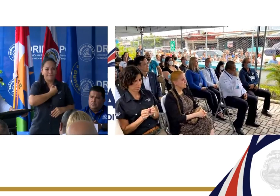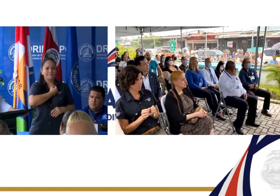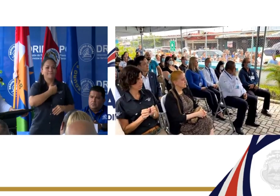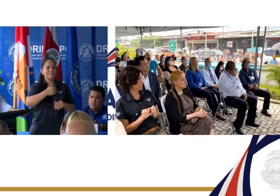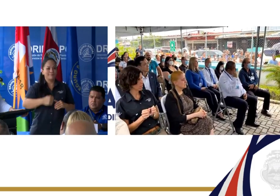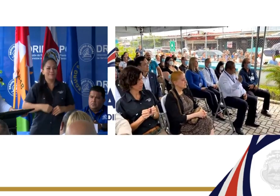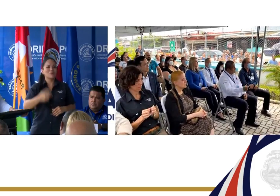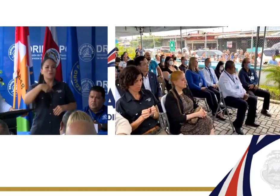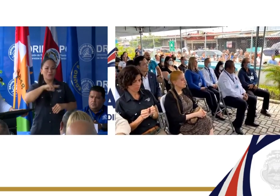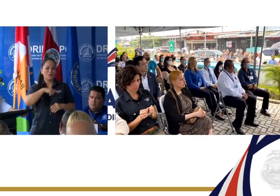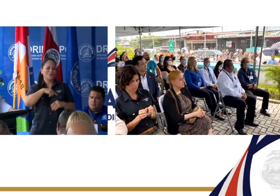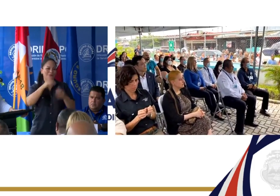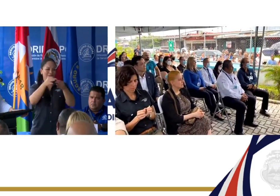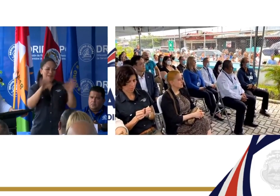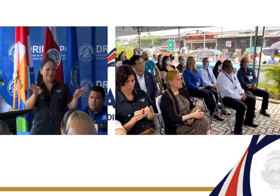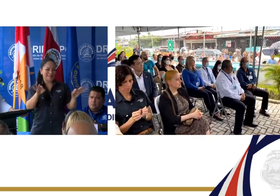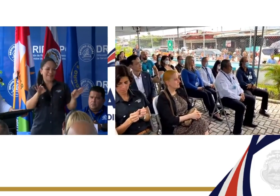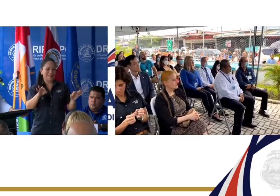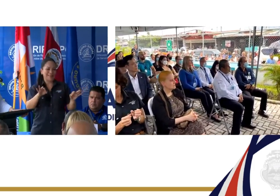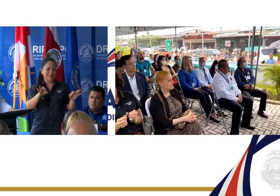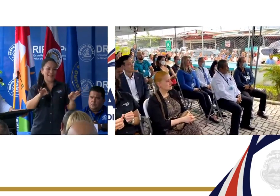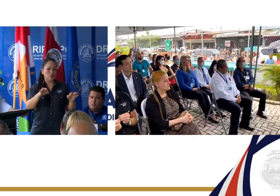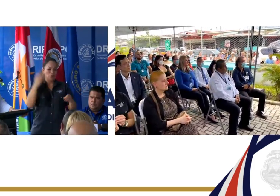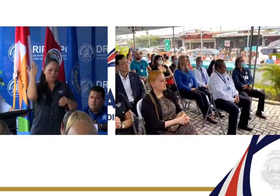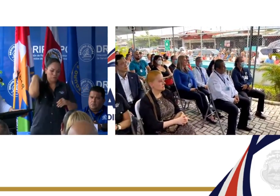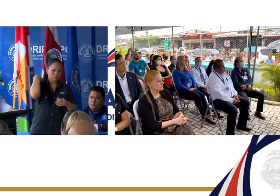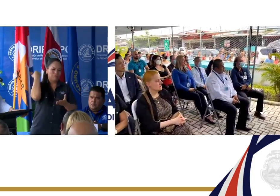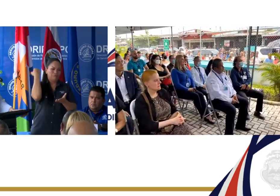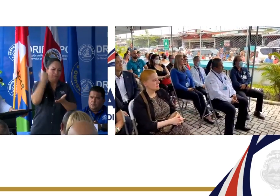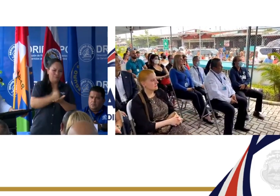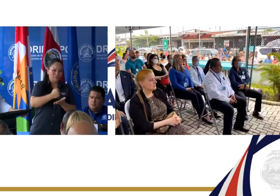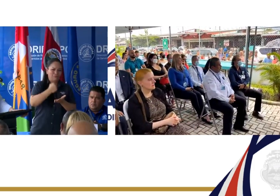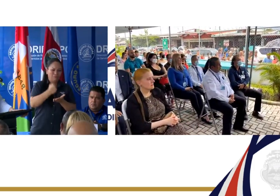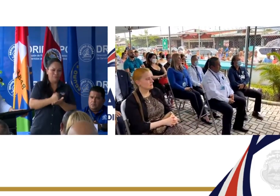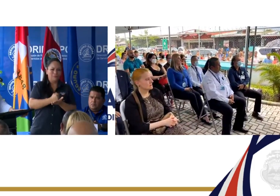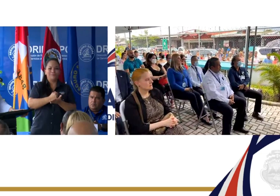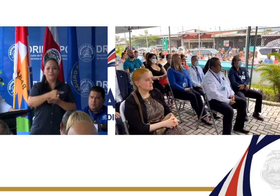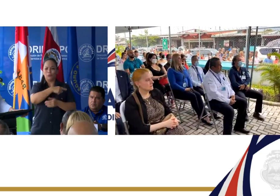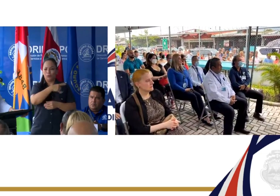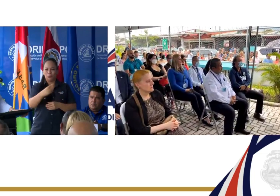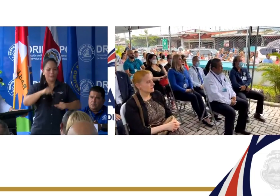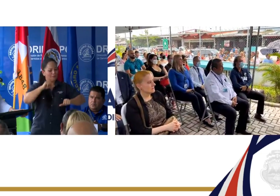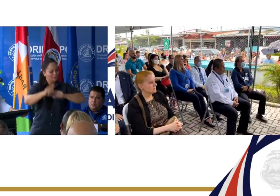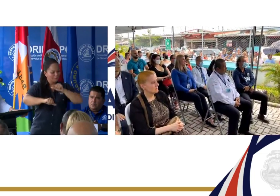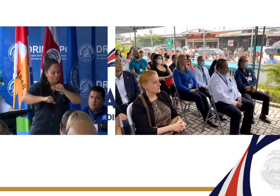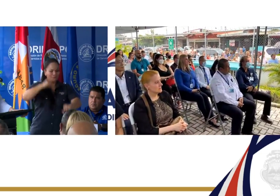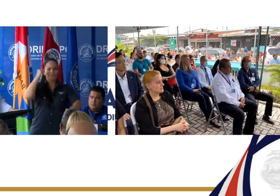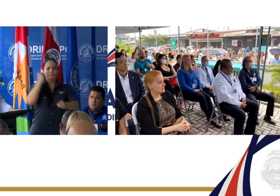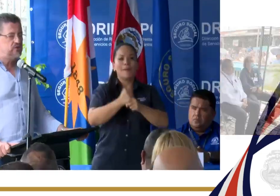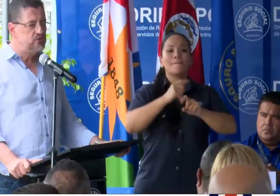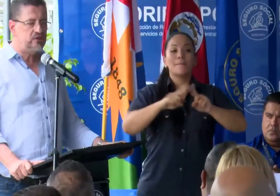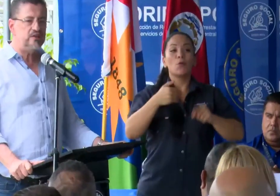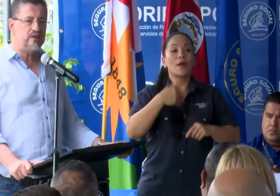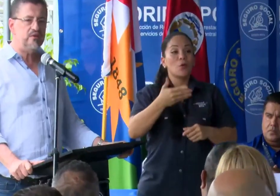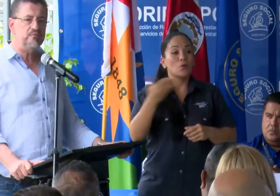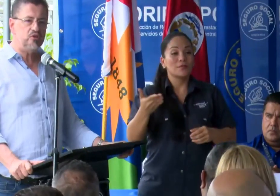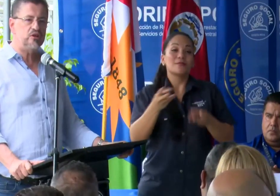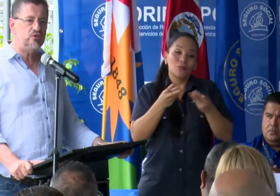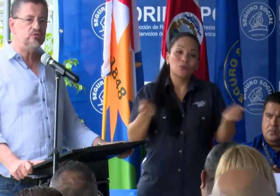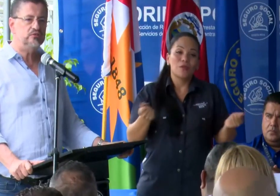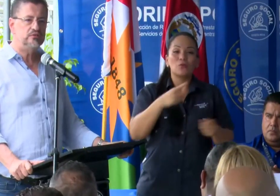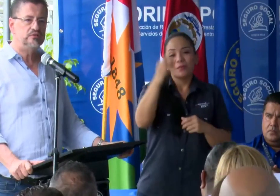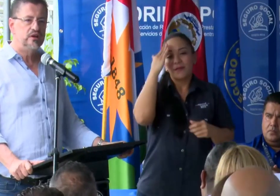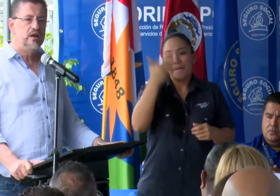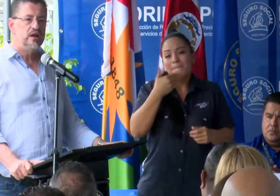los ticos, en sus trabajos. Pero hay cosas que arreglar, que ustedes saben